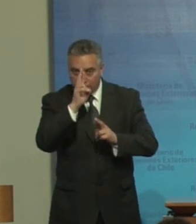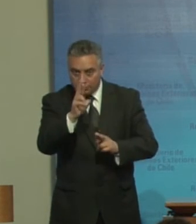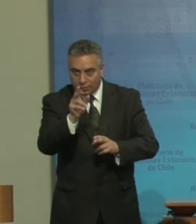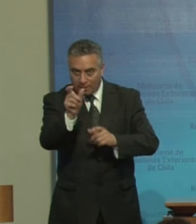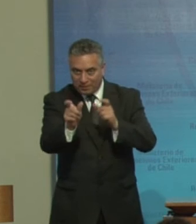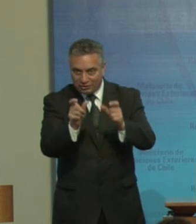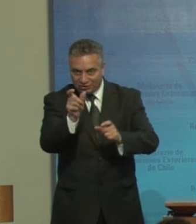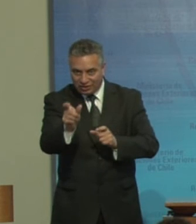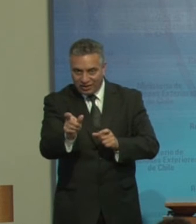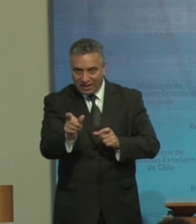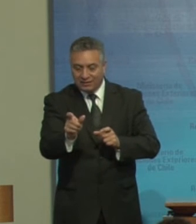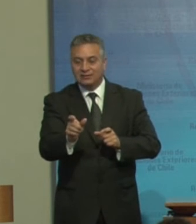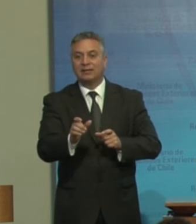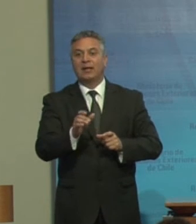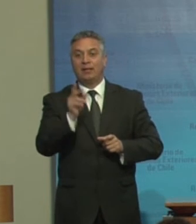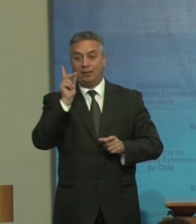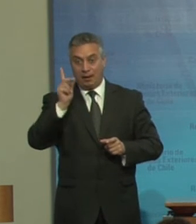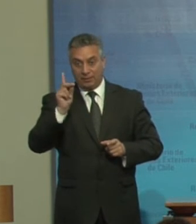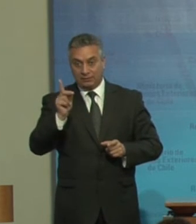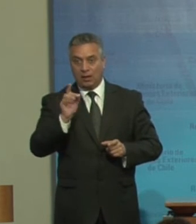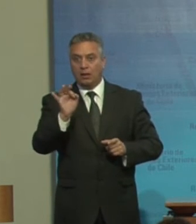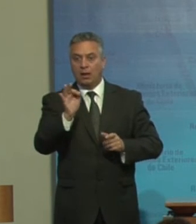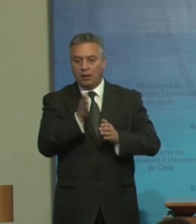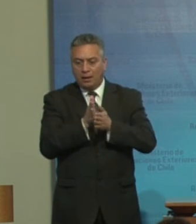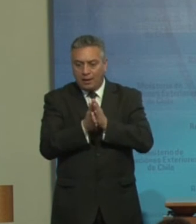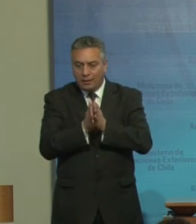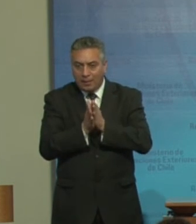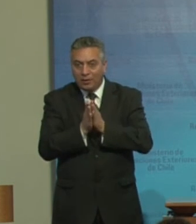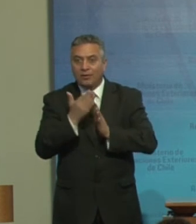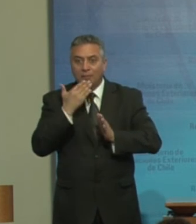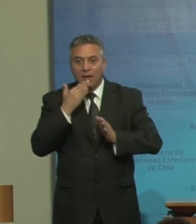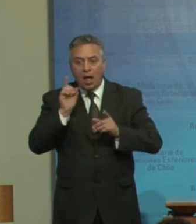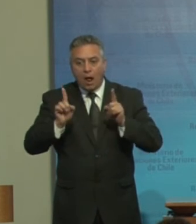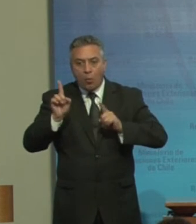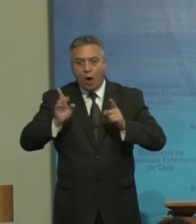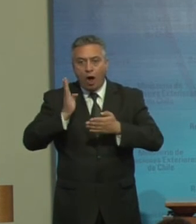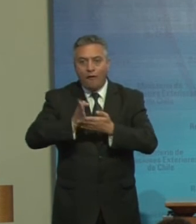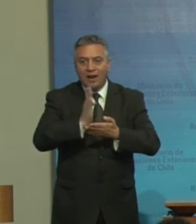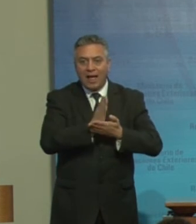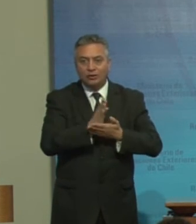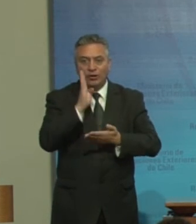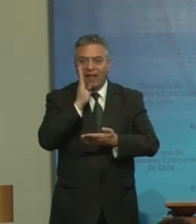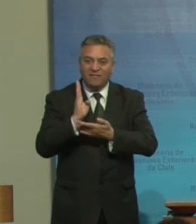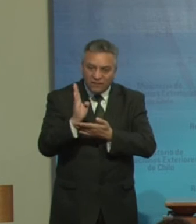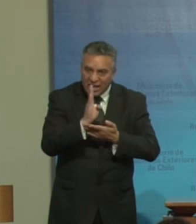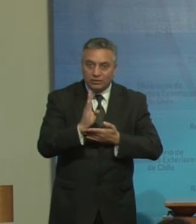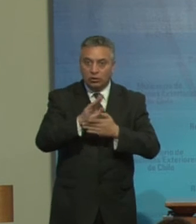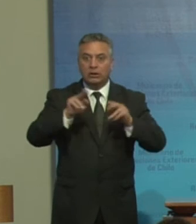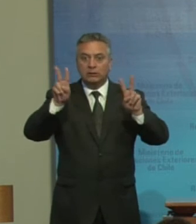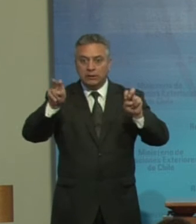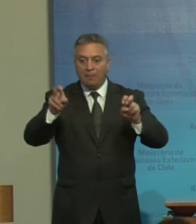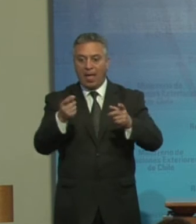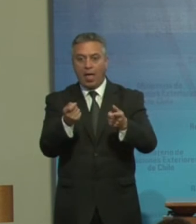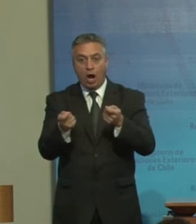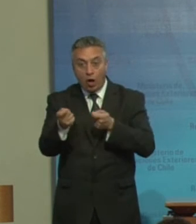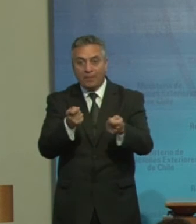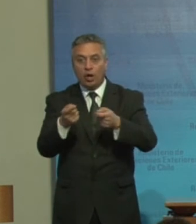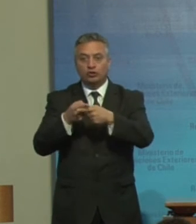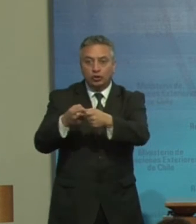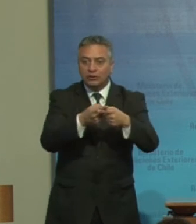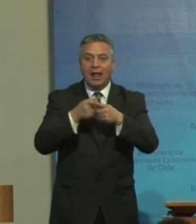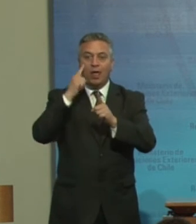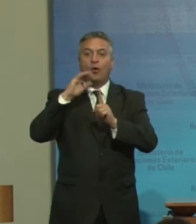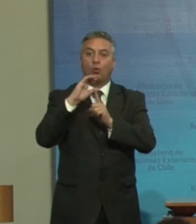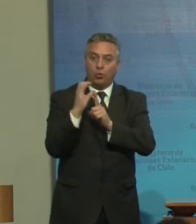inmediatez De algunas Obligaciones Básicas En temas Económicos Sociales Y culturales